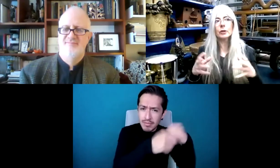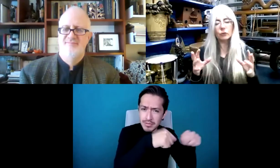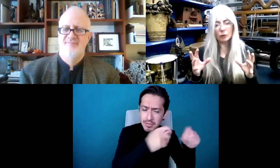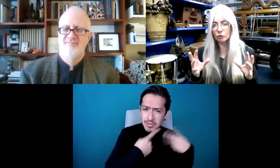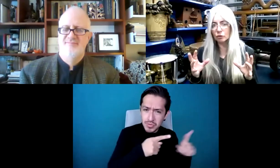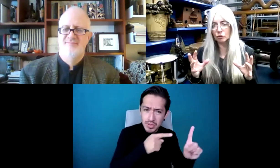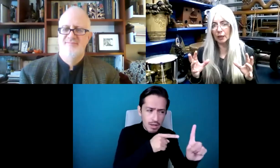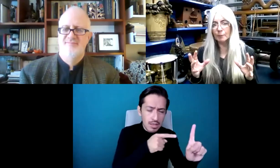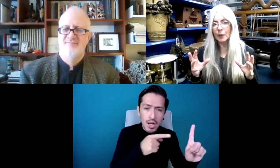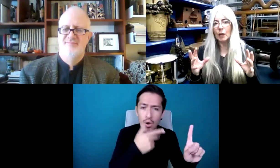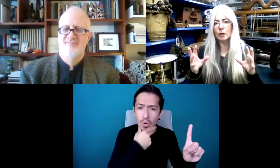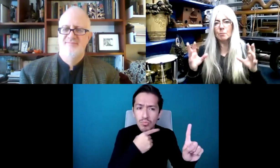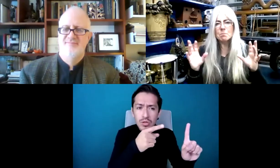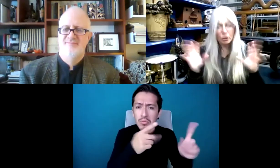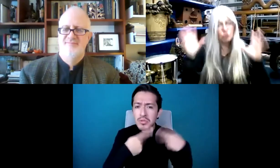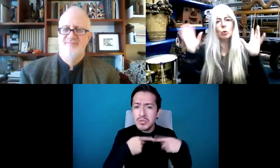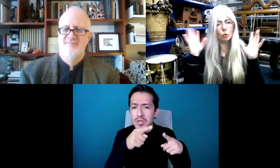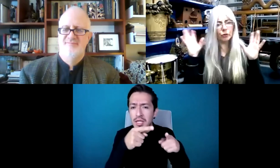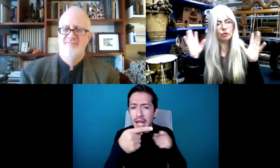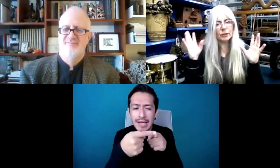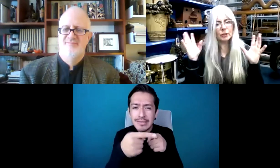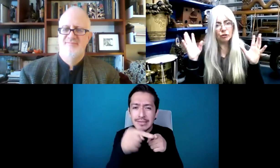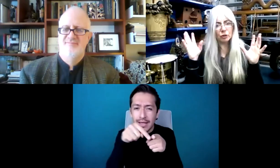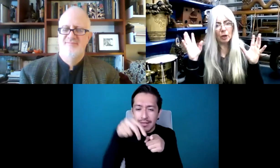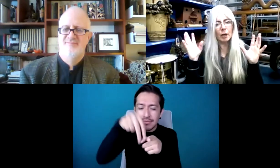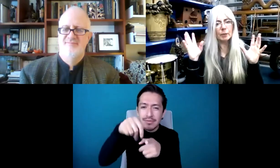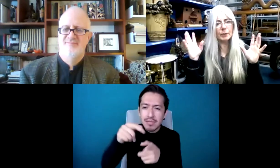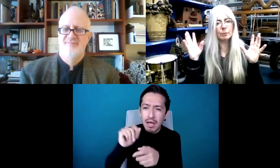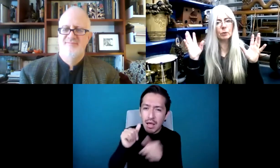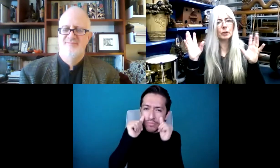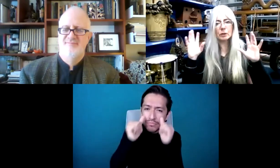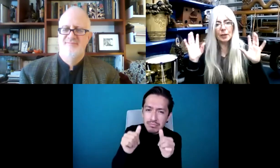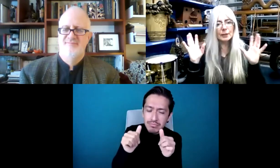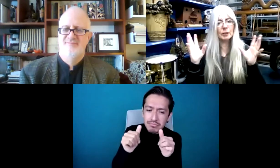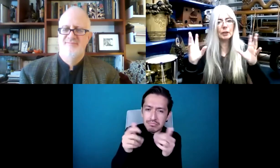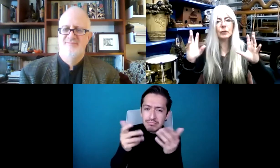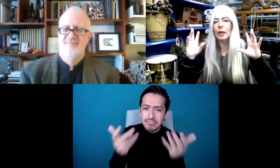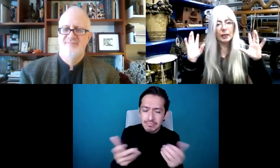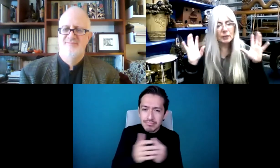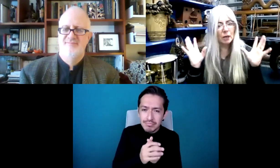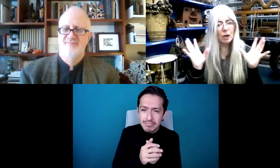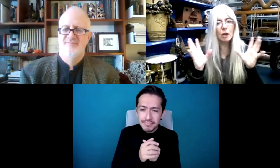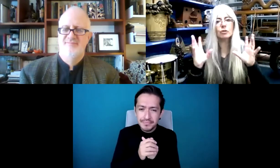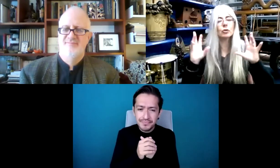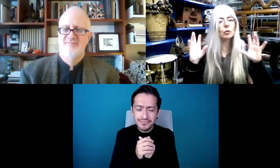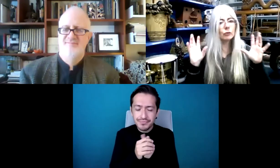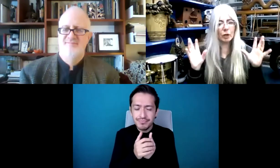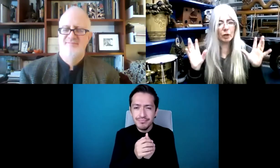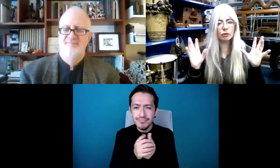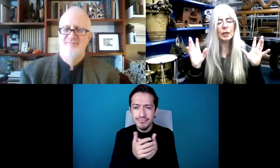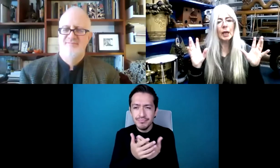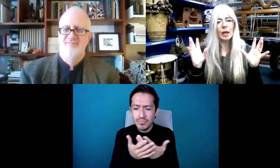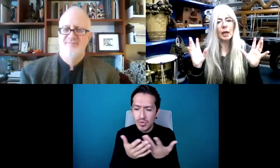señor de la esquina. En este país, la generación